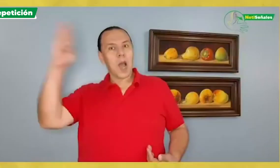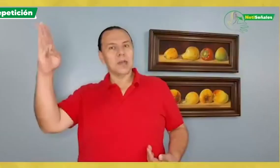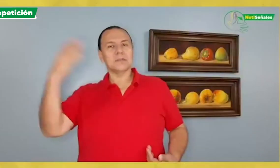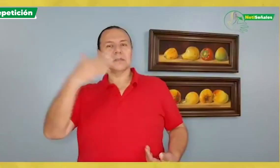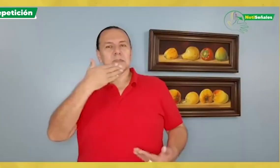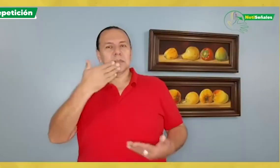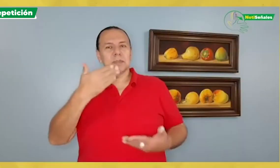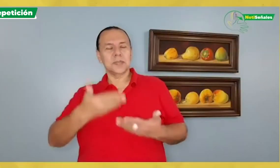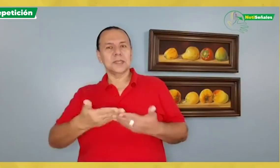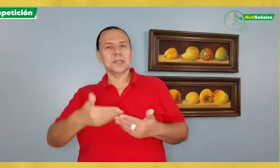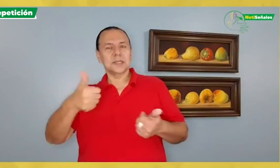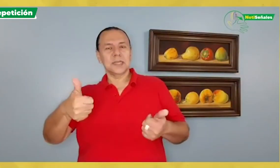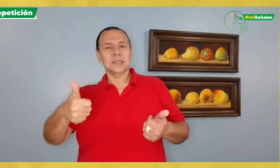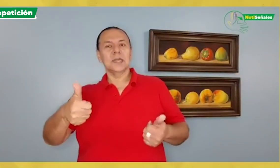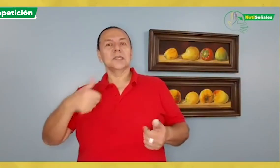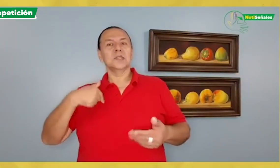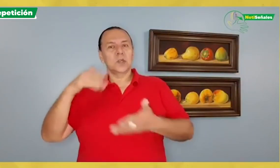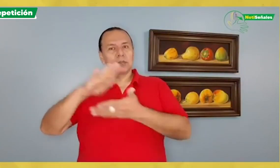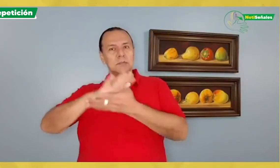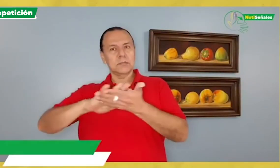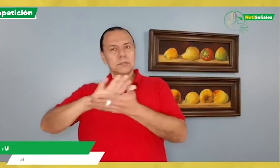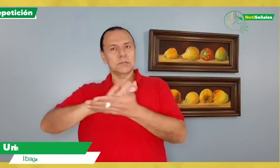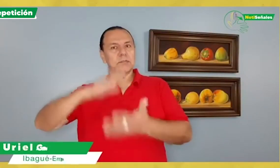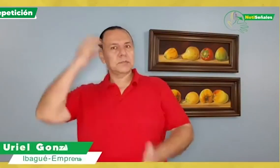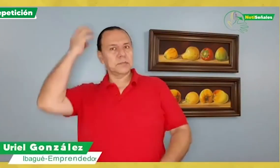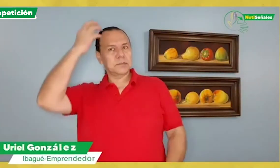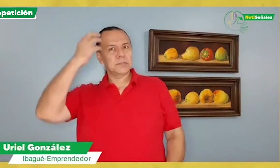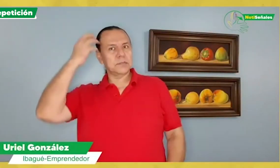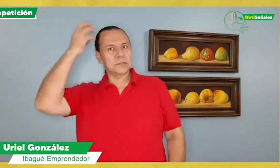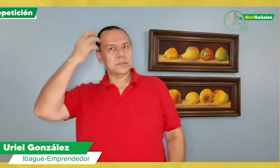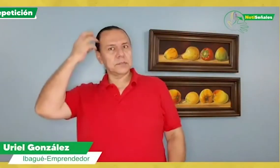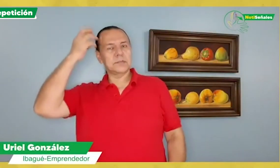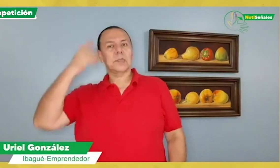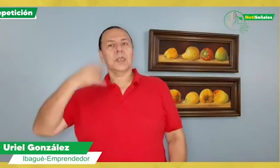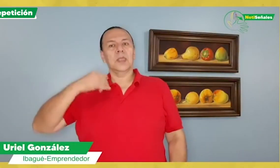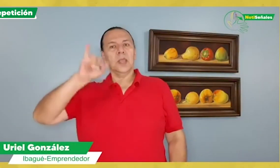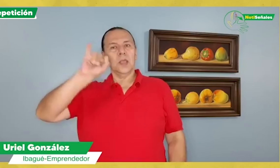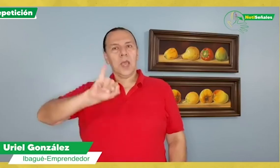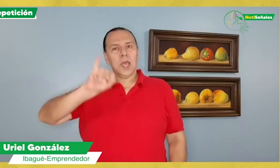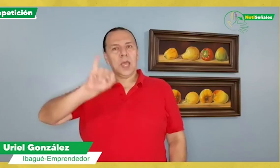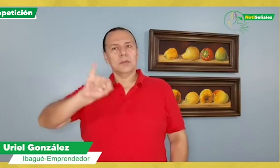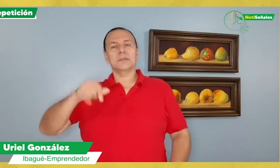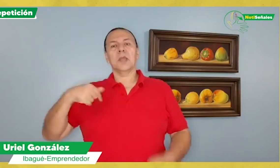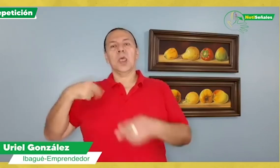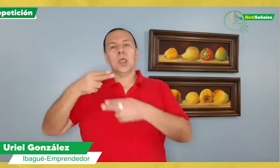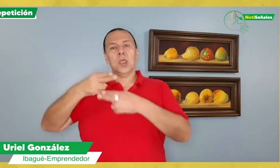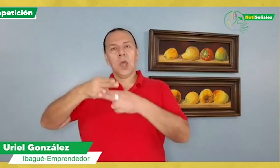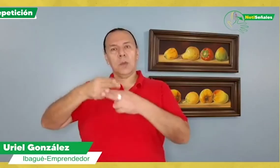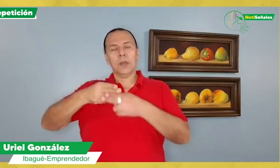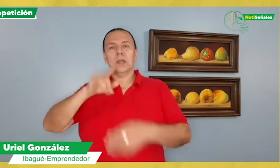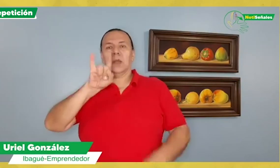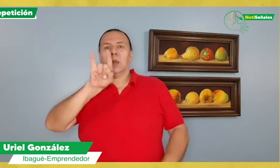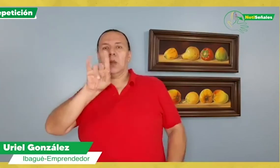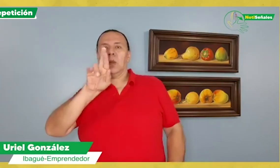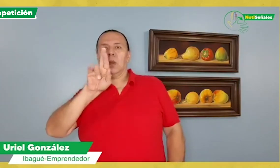hola buenas espero estén bien mi seña es esta soy de Ibagué mi nombre es